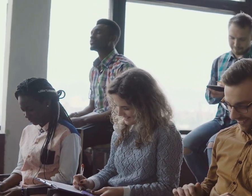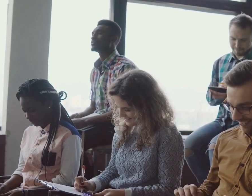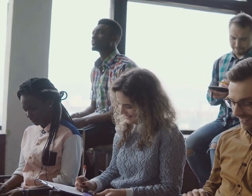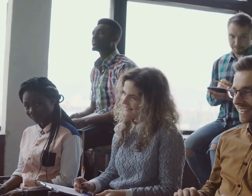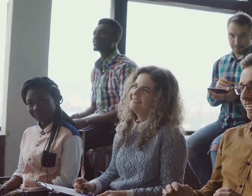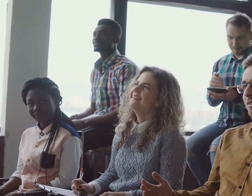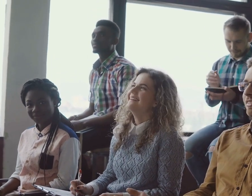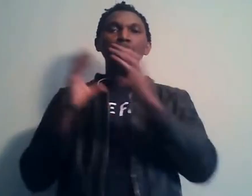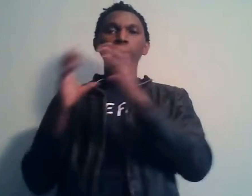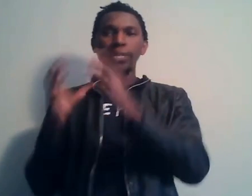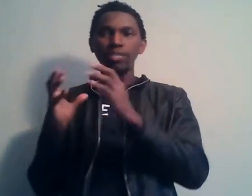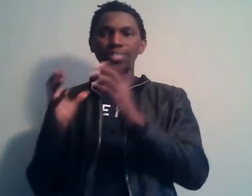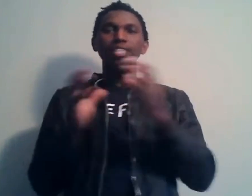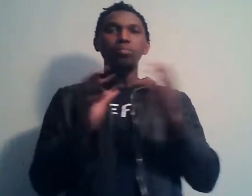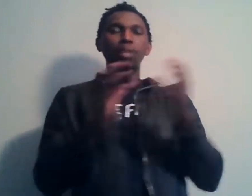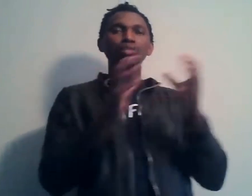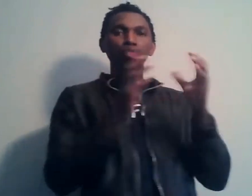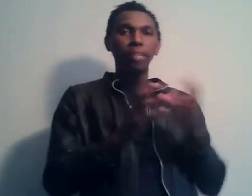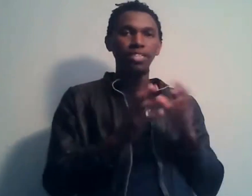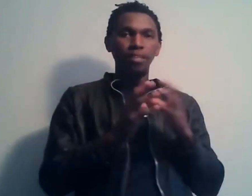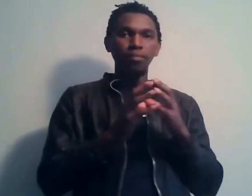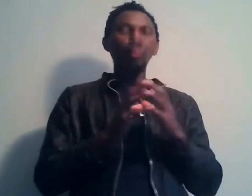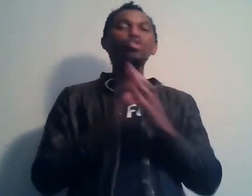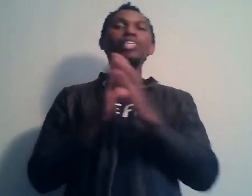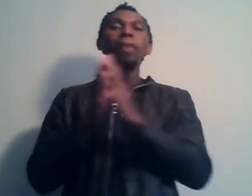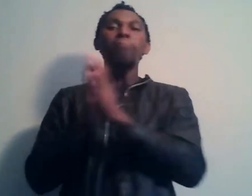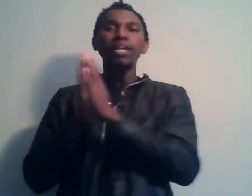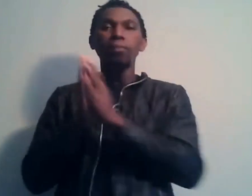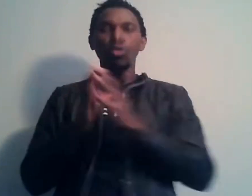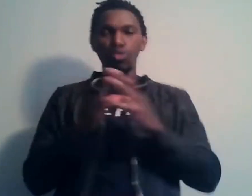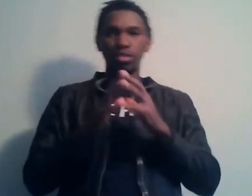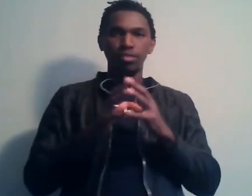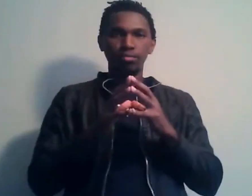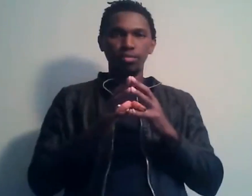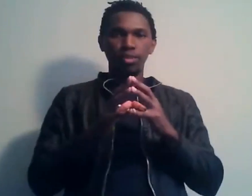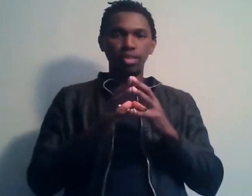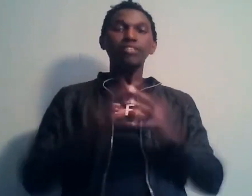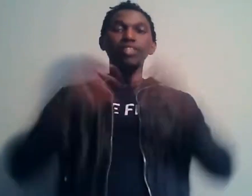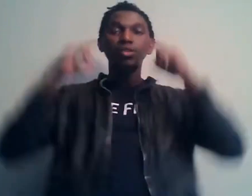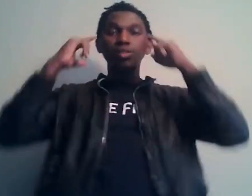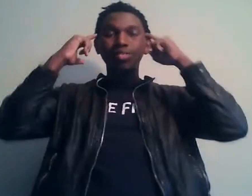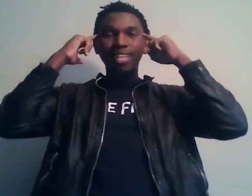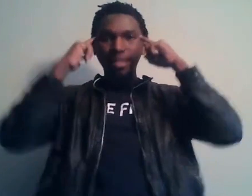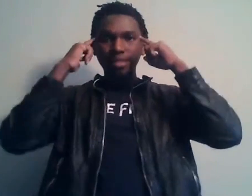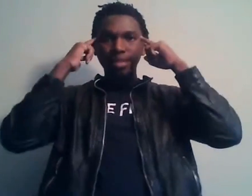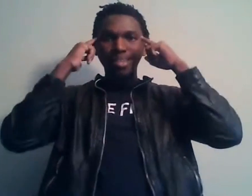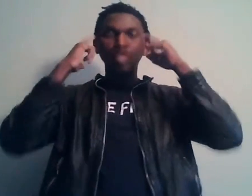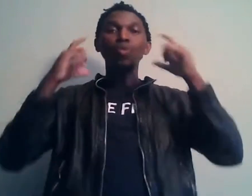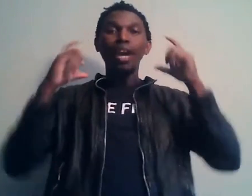à l'étranger et que tu représentes la diaspora de ton pays, tu n'es pas n'importe qui. Ça veut dire que dans ta tête, tu dois